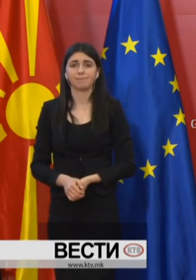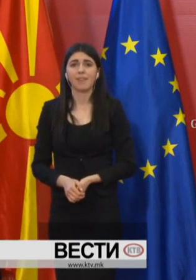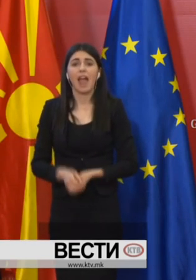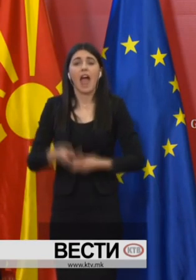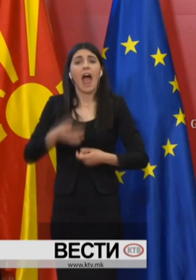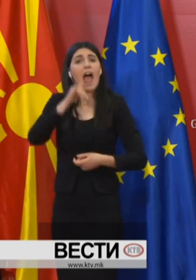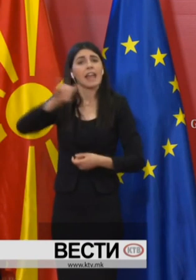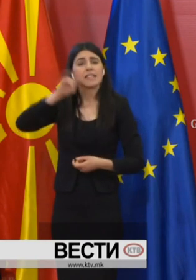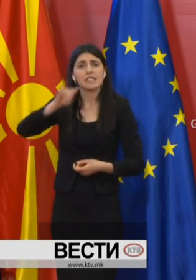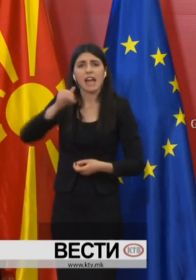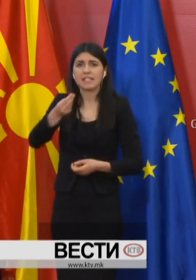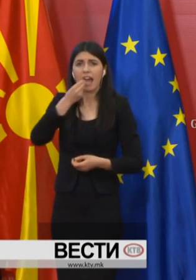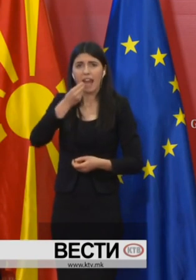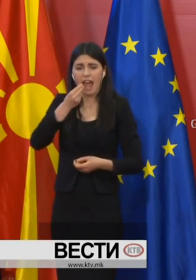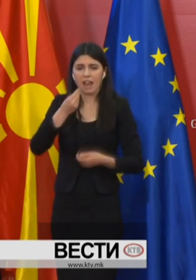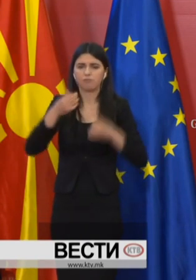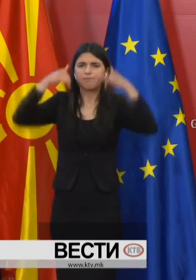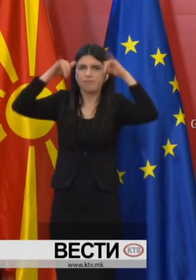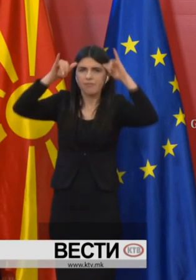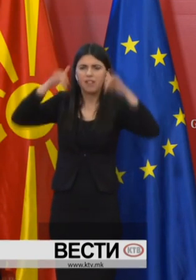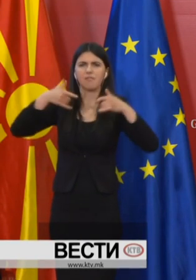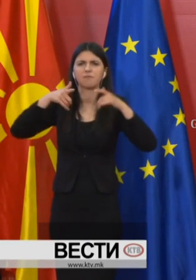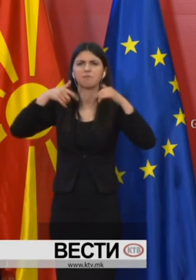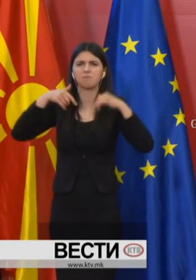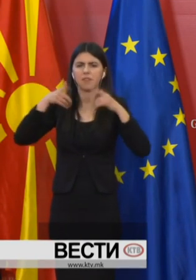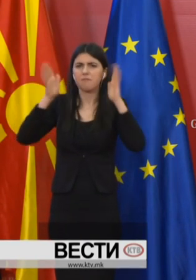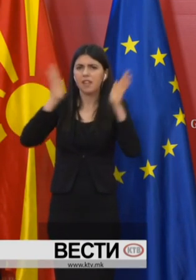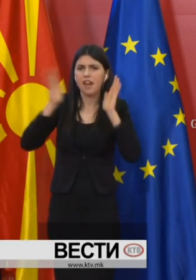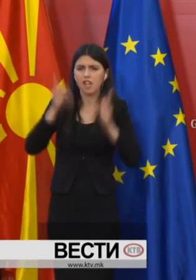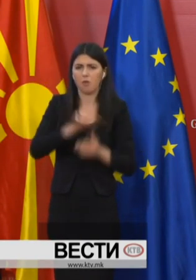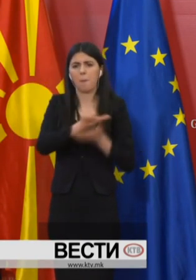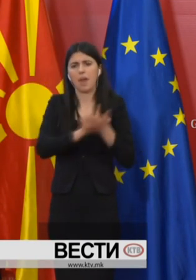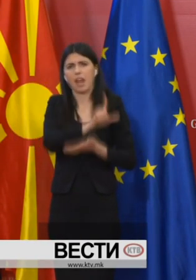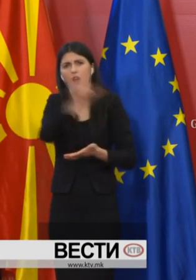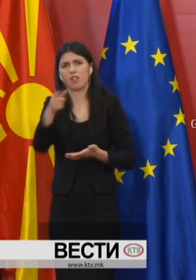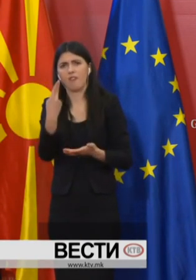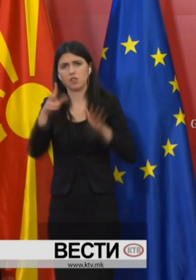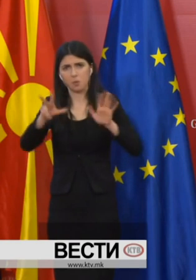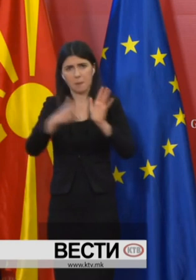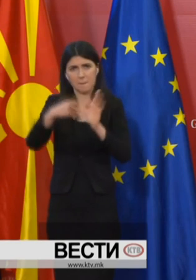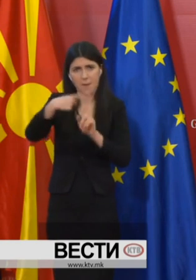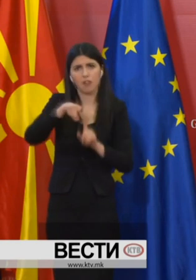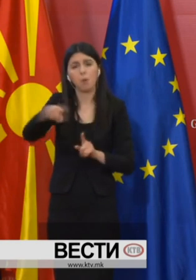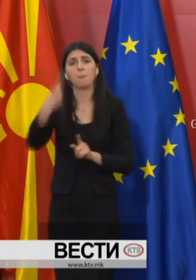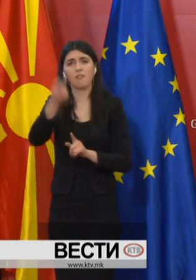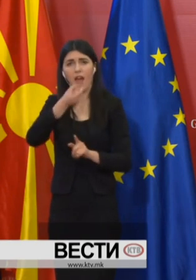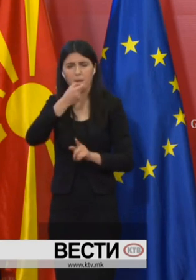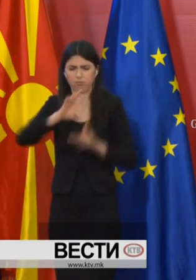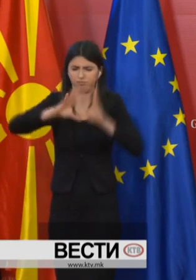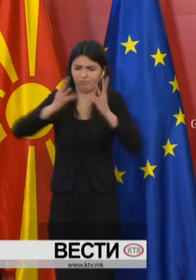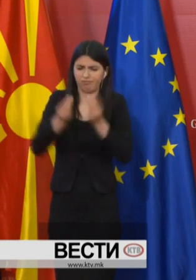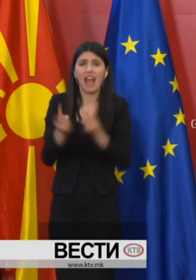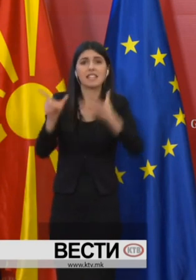Агенцијата за храна и ветеринарство во периодот од 28. март до 1. април спроведе вкупно